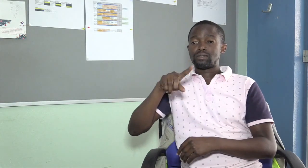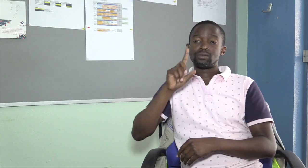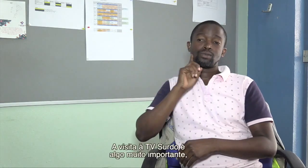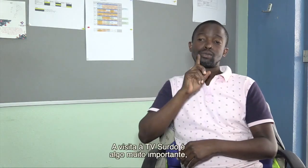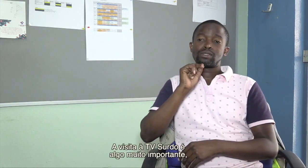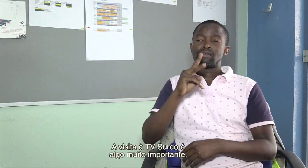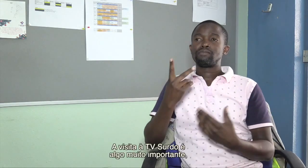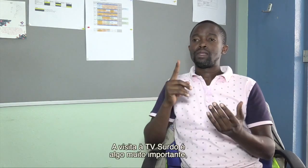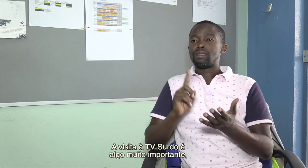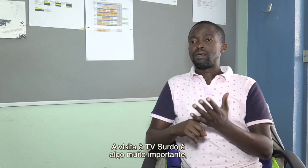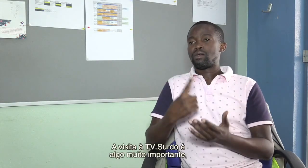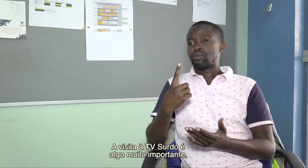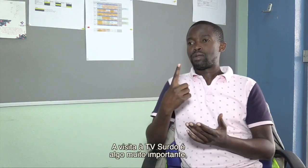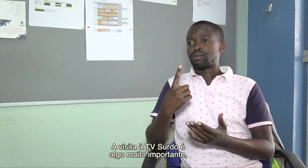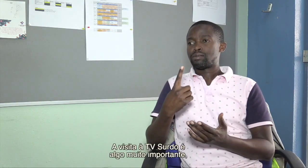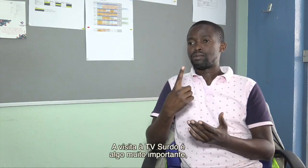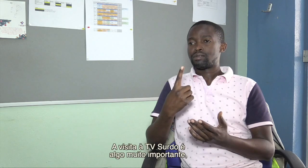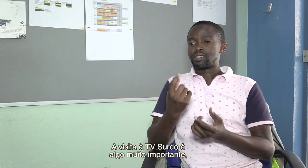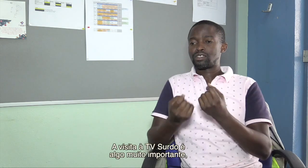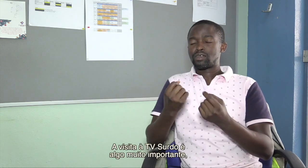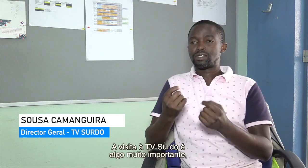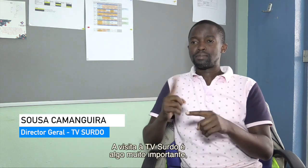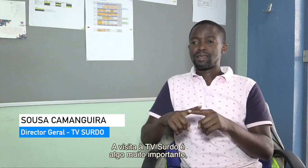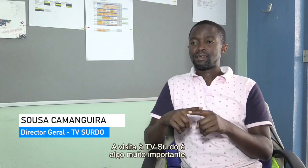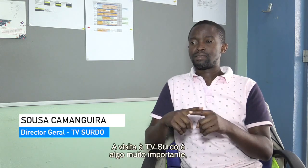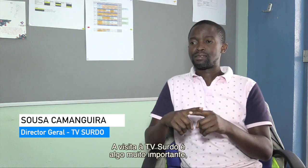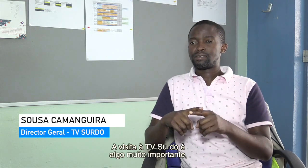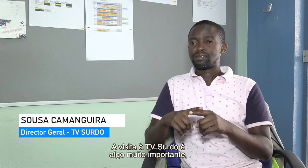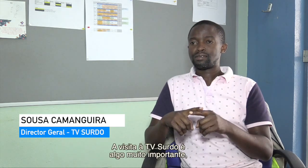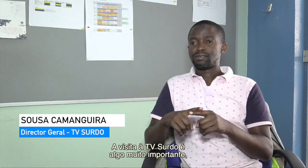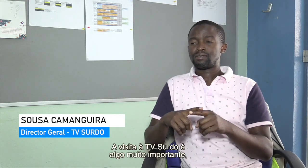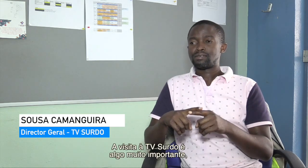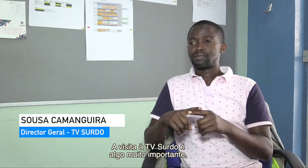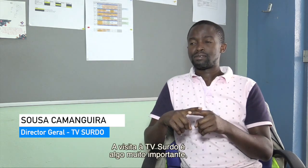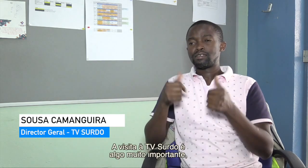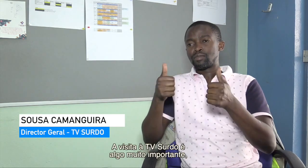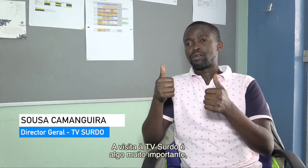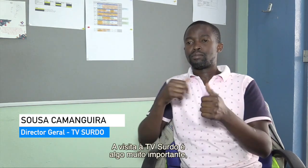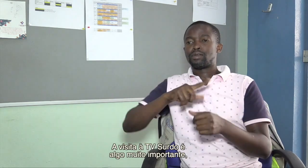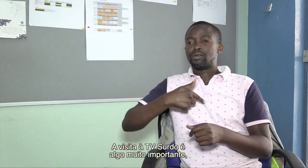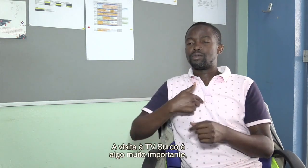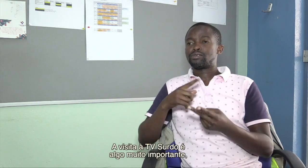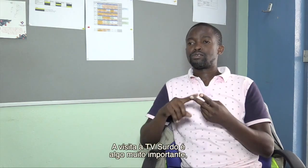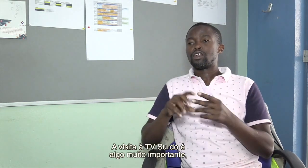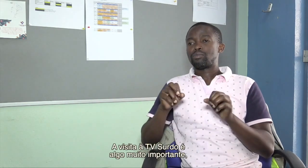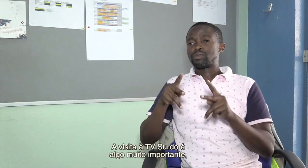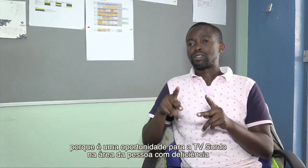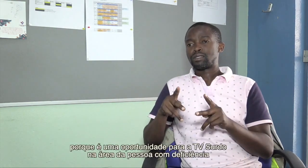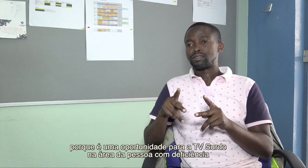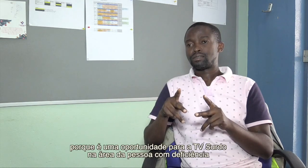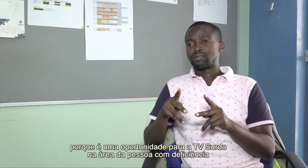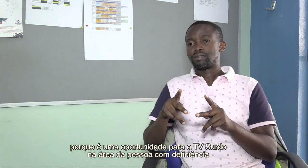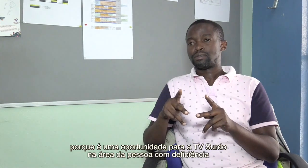A visita à TV Surdo é uma das coisas muito boa,